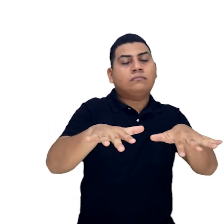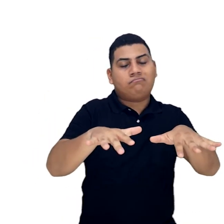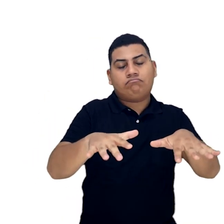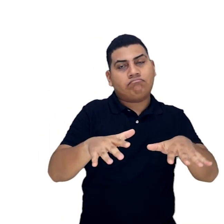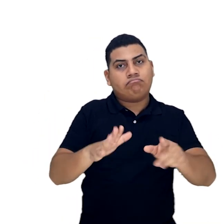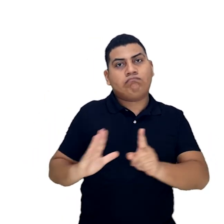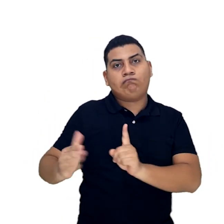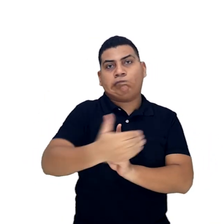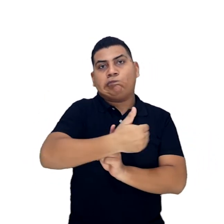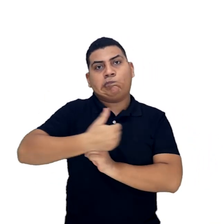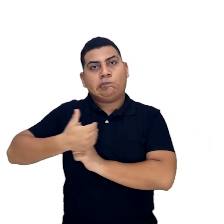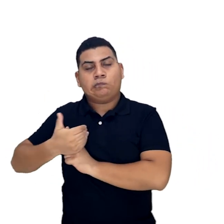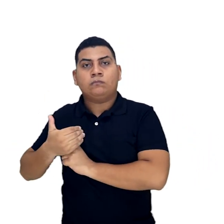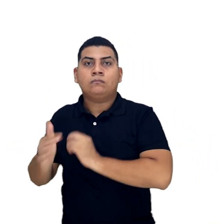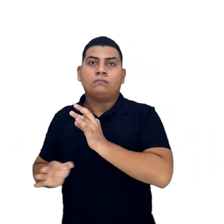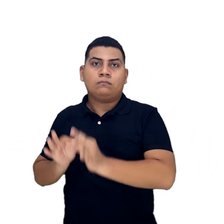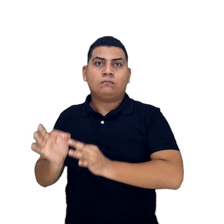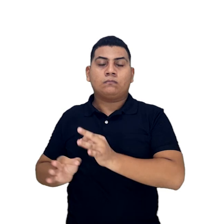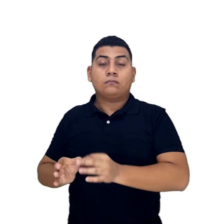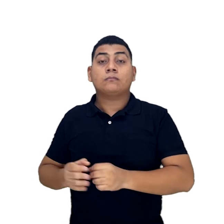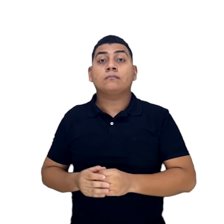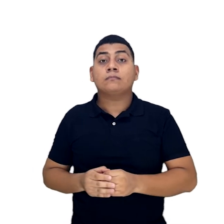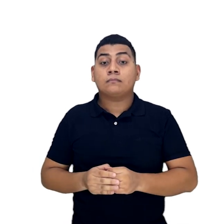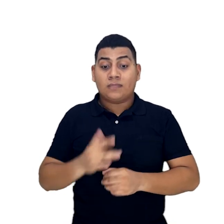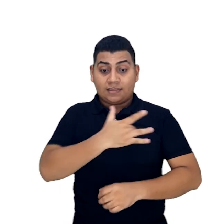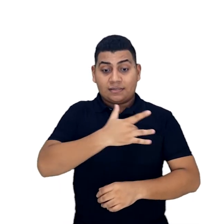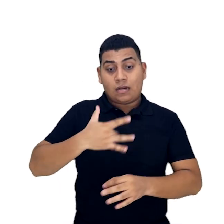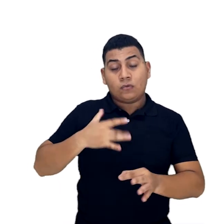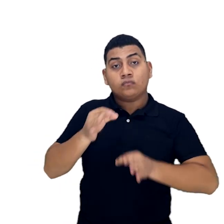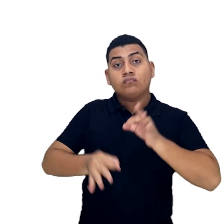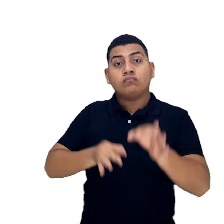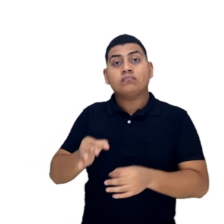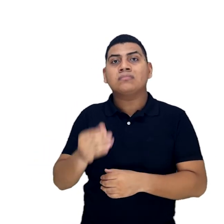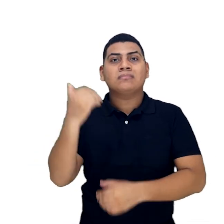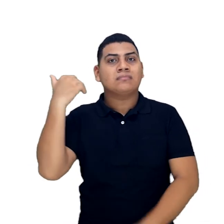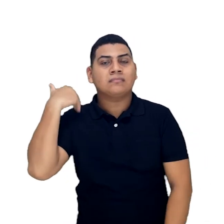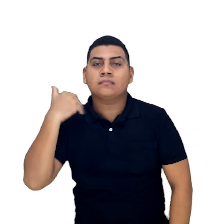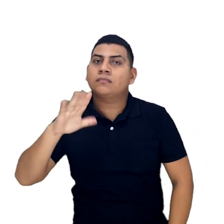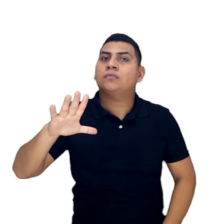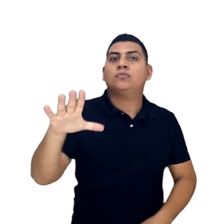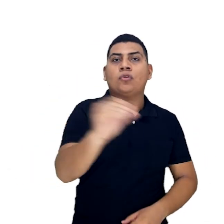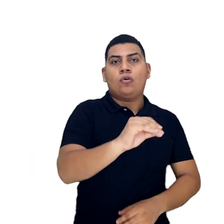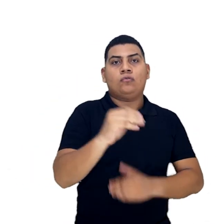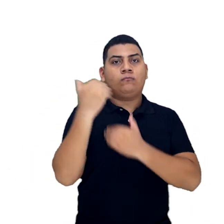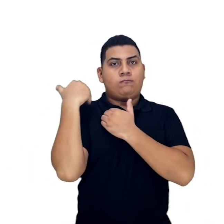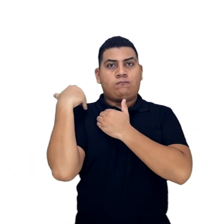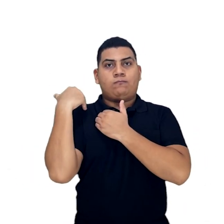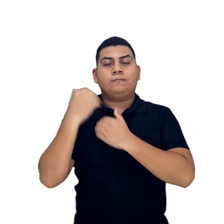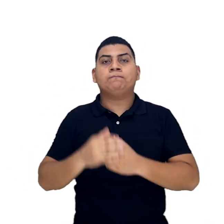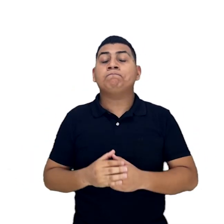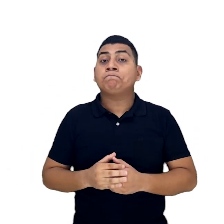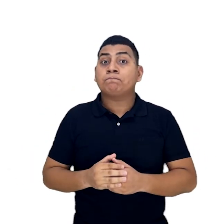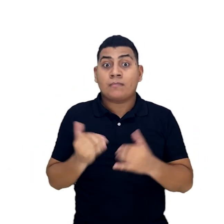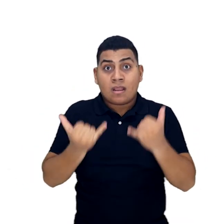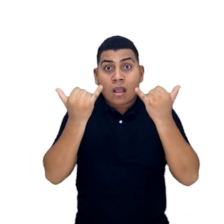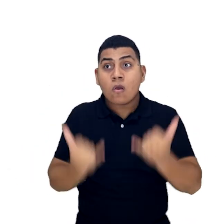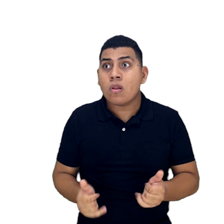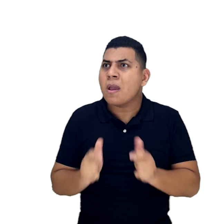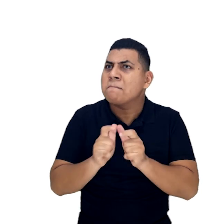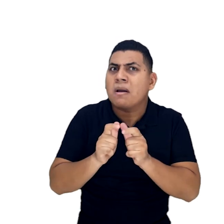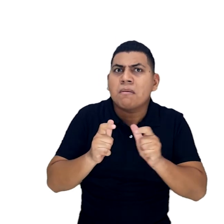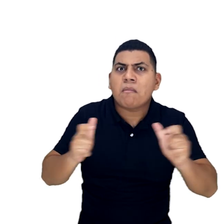evitar el contagio masivo. Cuidar de nuestra salud es una responsabilidad de todos.